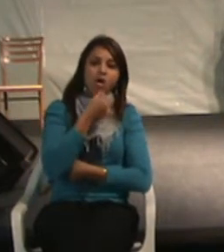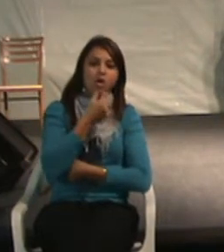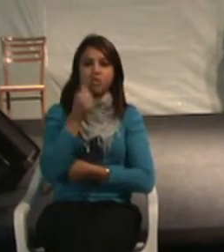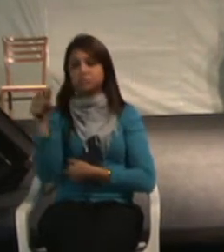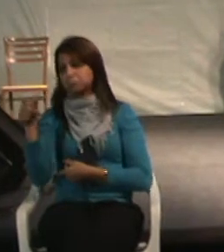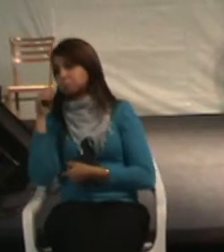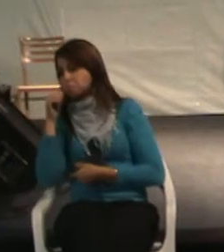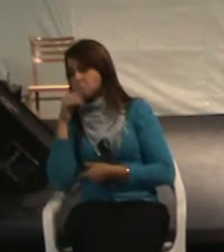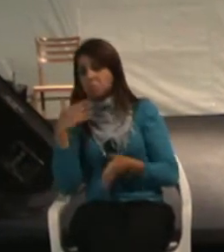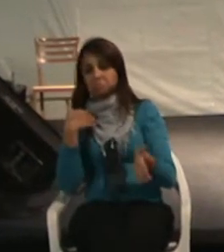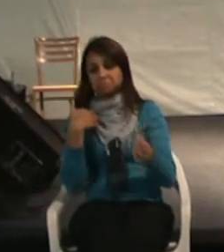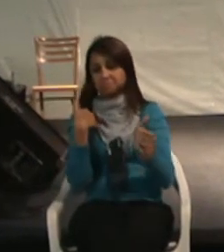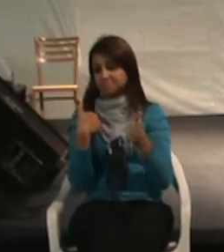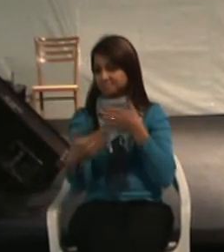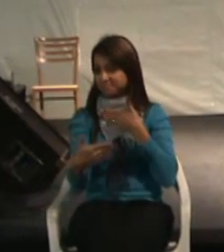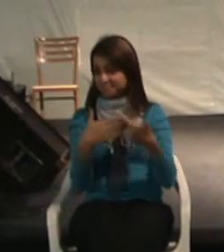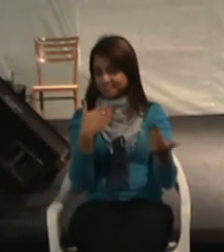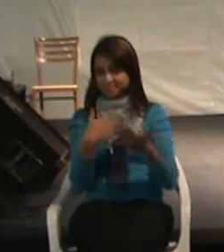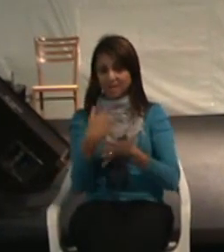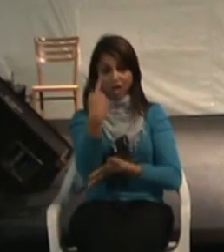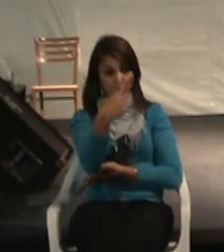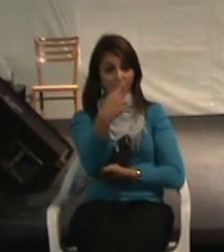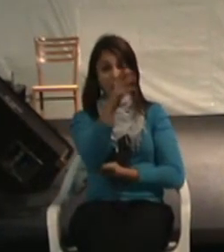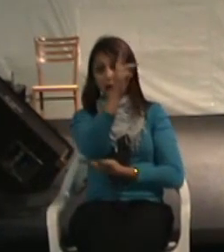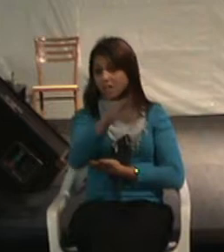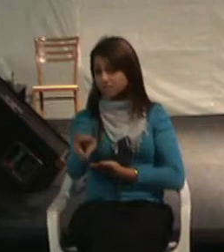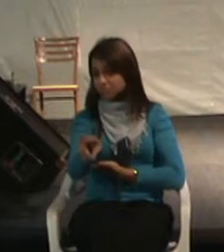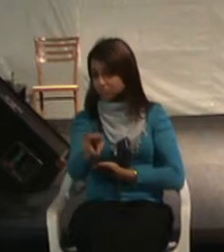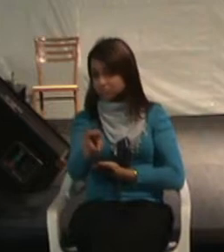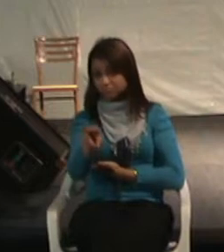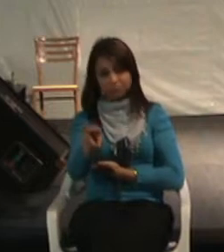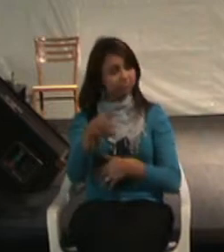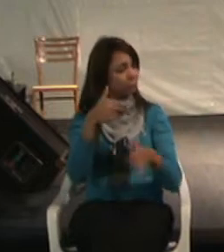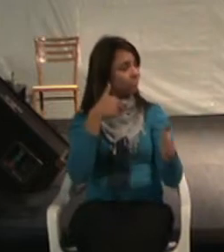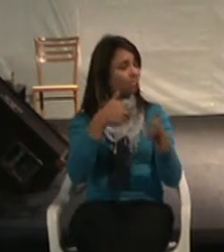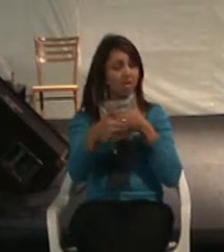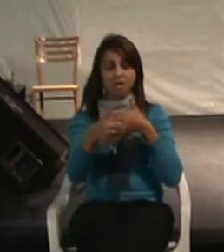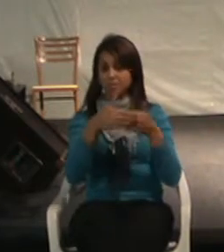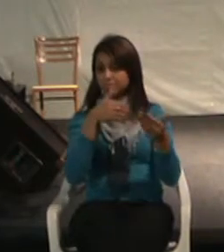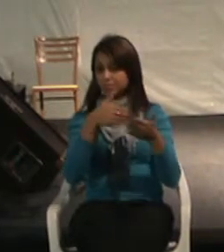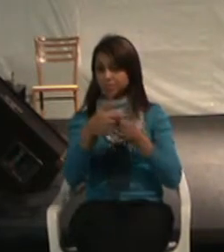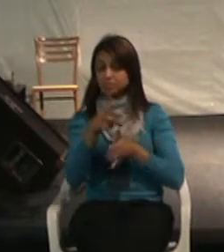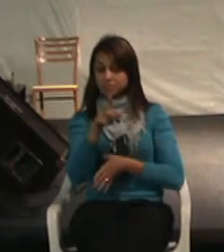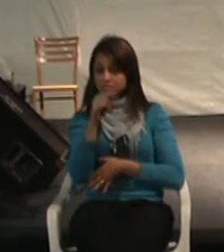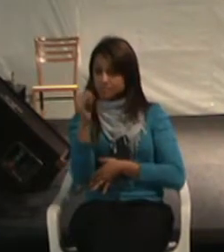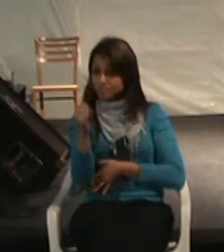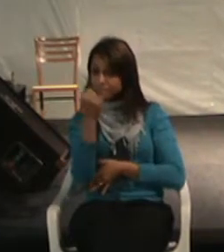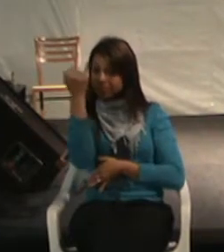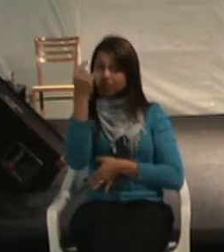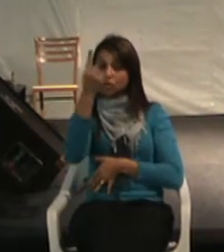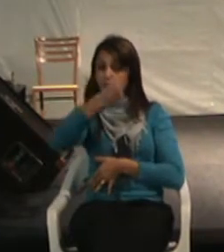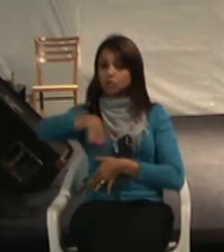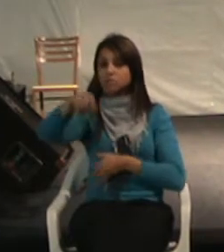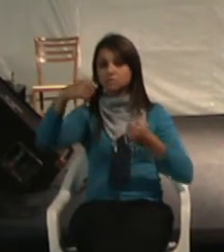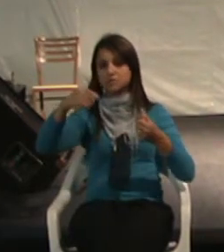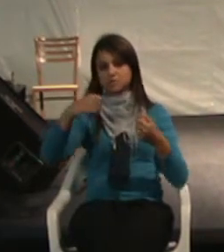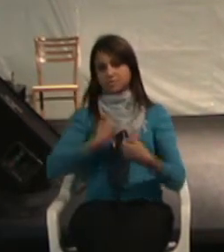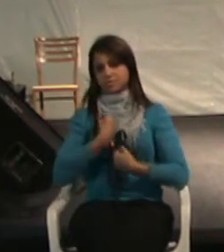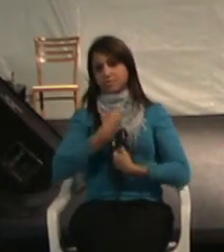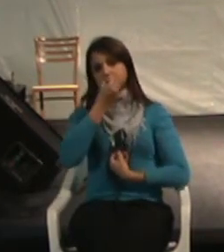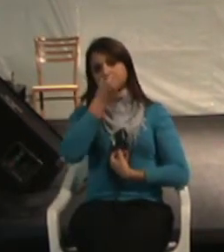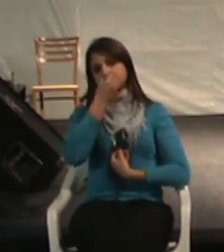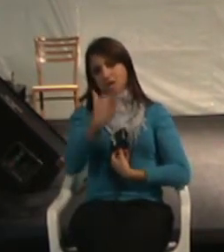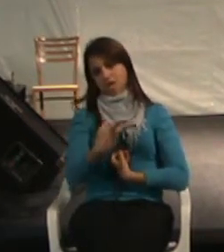Não importa qual é a tua religião. O que importa é que devemos viver bem e